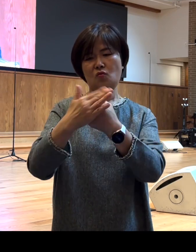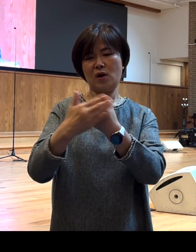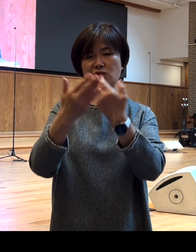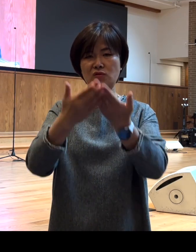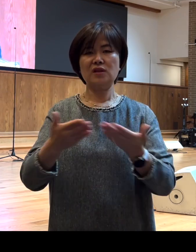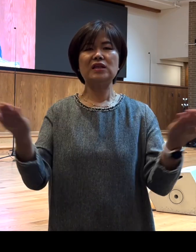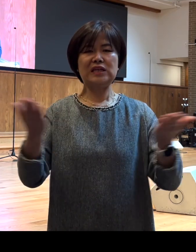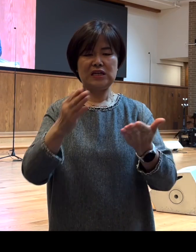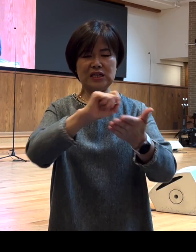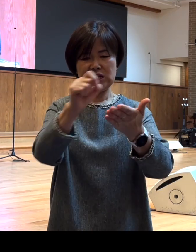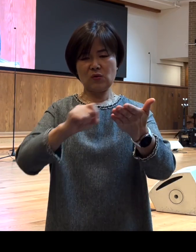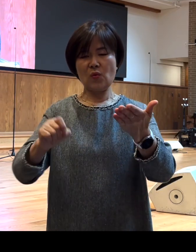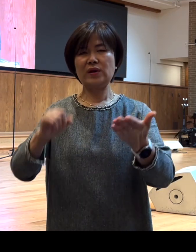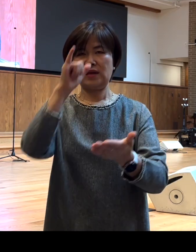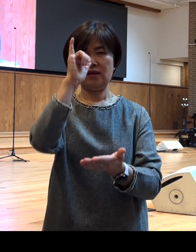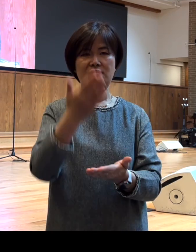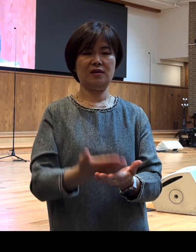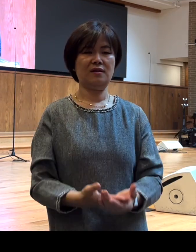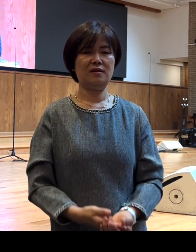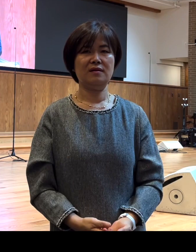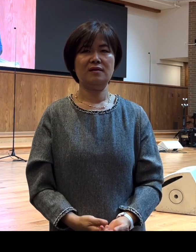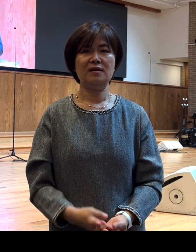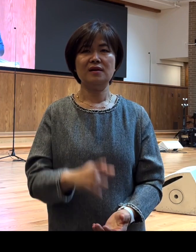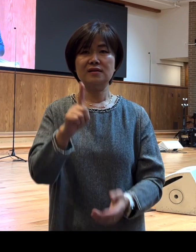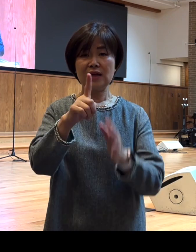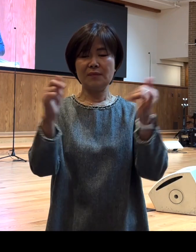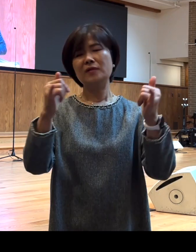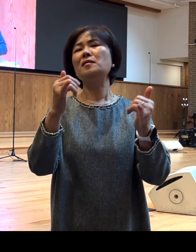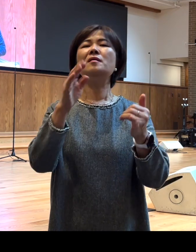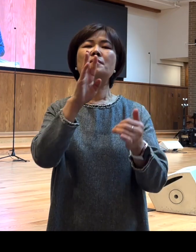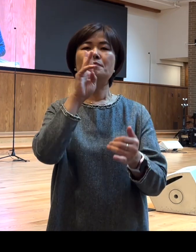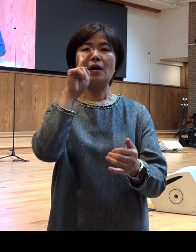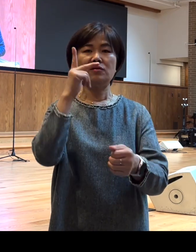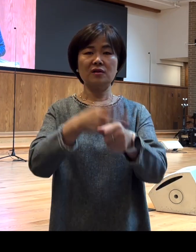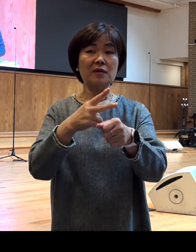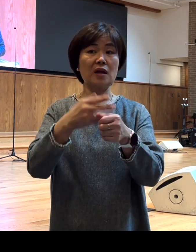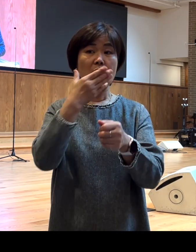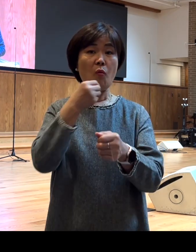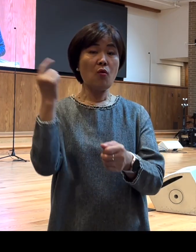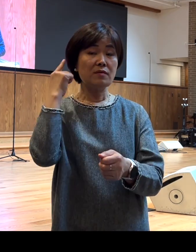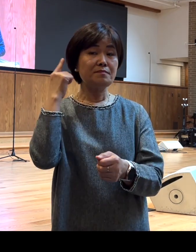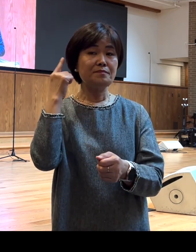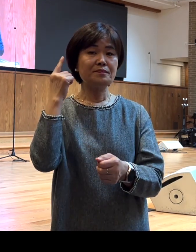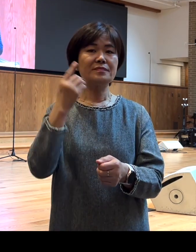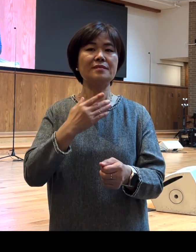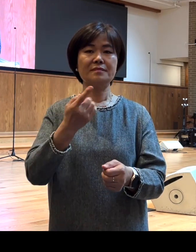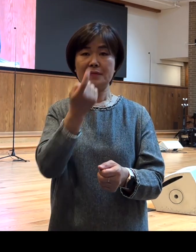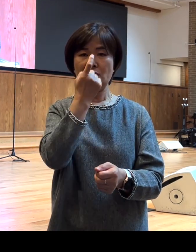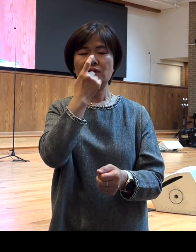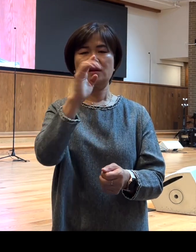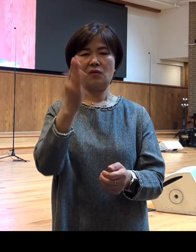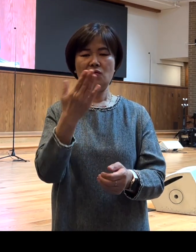기록하고 있습니다 그럼 그들은 바울에게 복음을 들었을 뿐만 아니라 그 예수 그리스도의 복음에